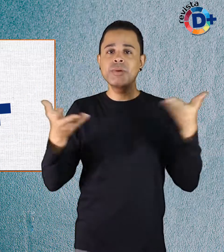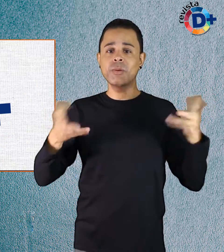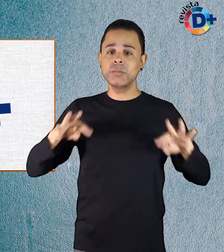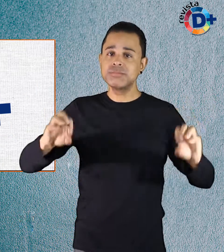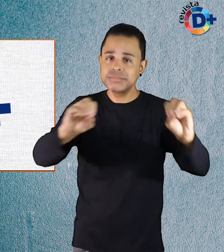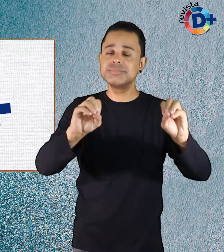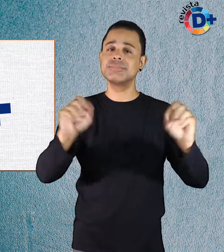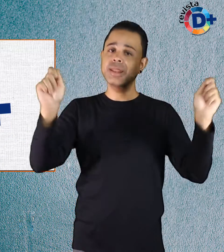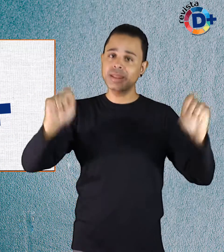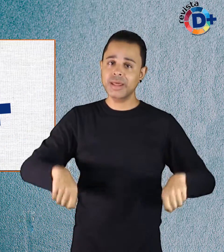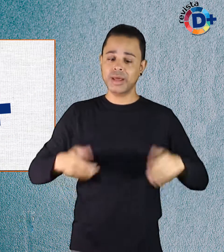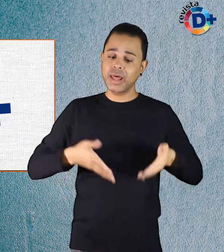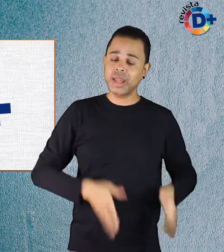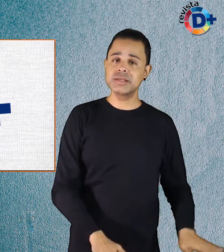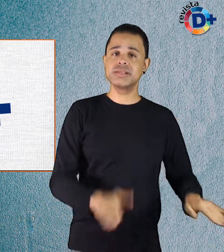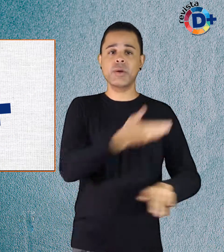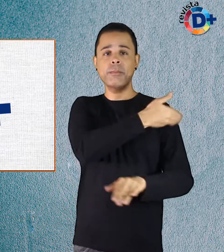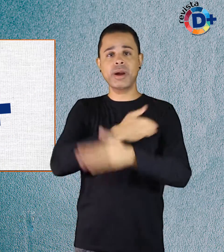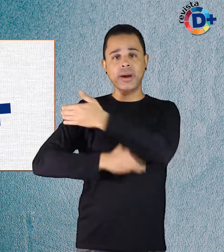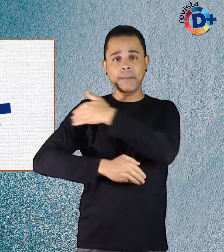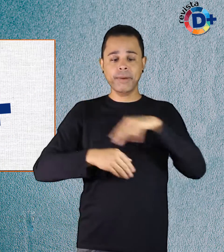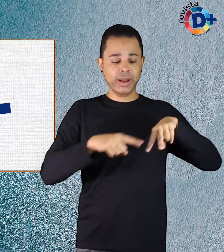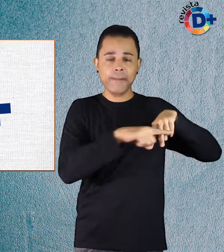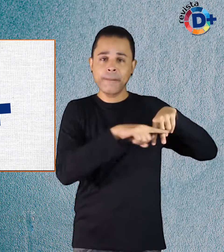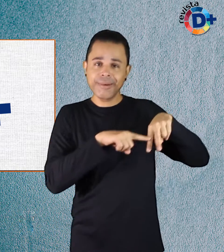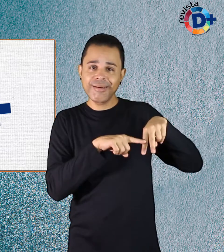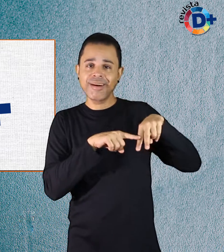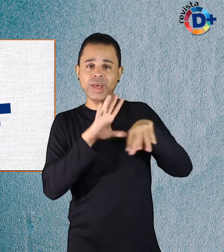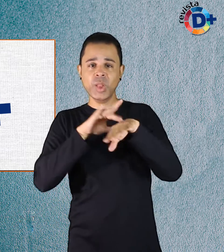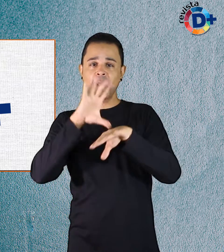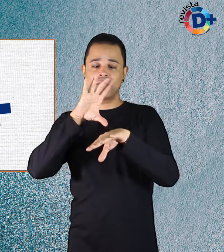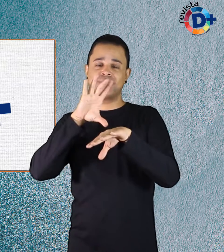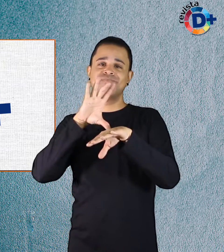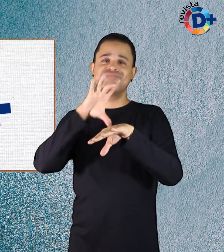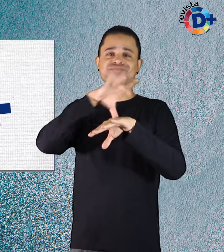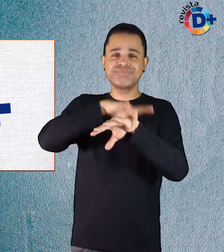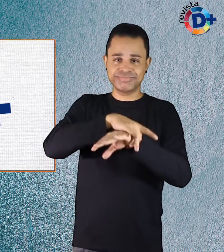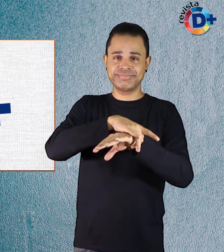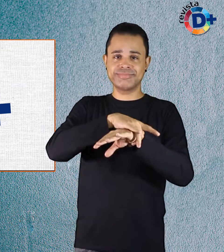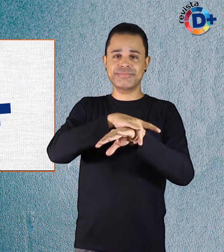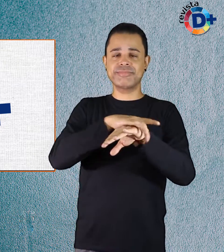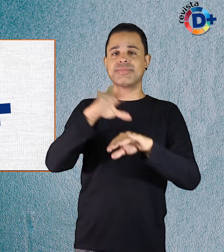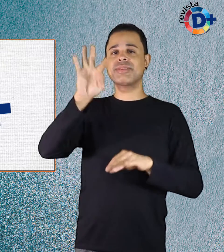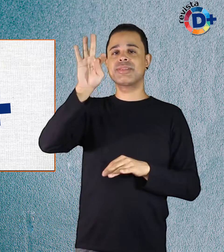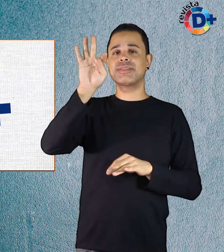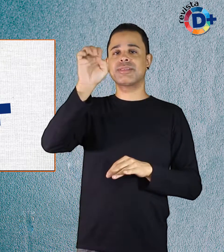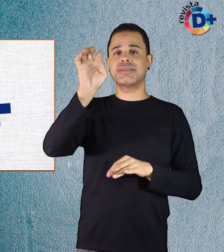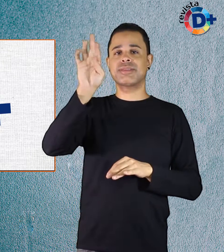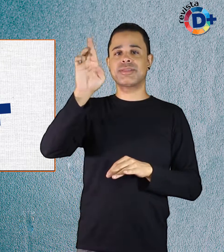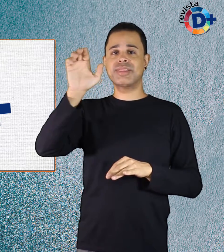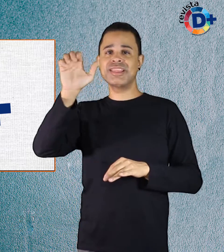Ele nasceu sem os braços e pernas, devido à rara síndrome denominada tetraamelia,